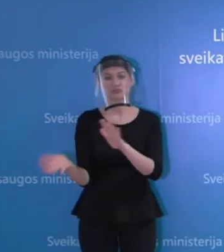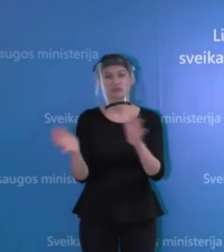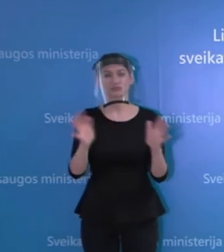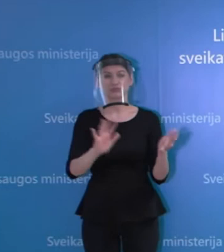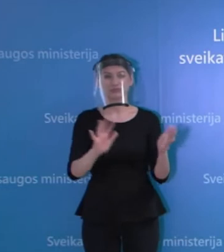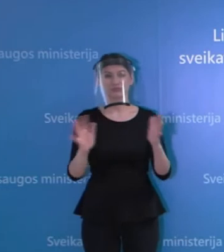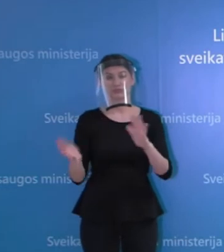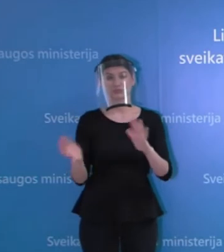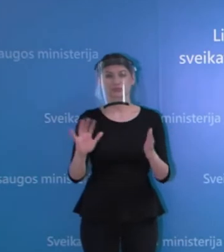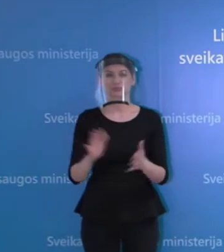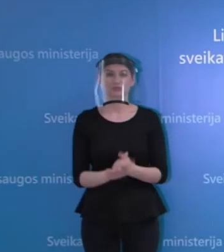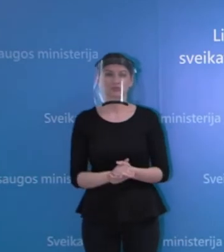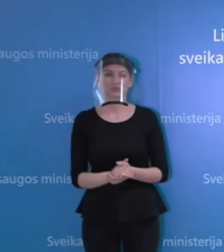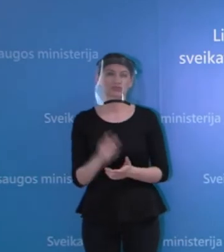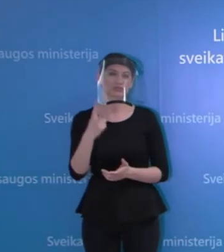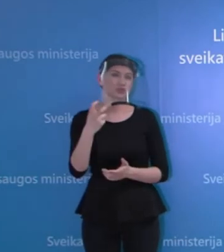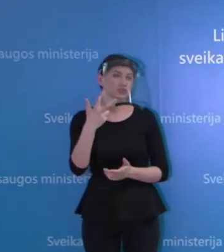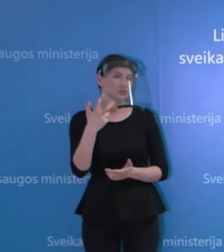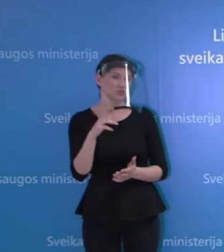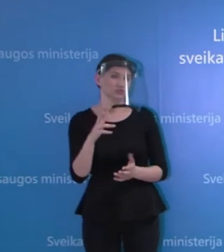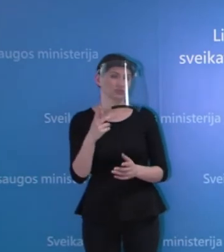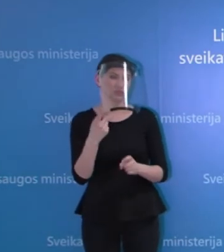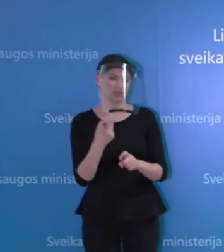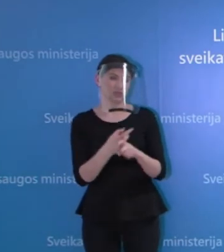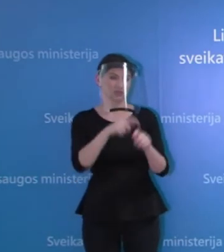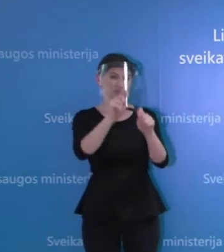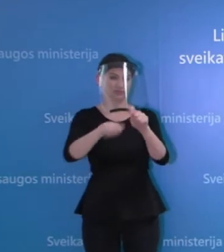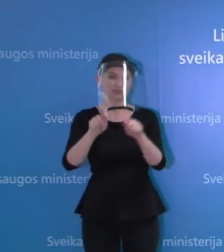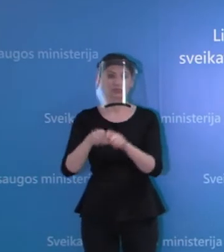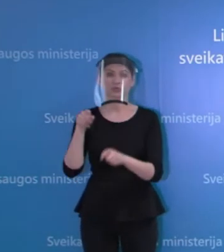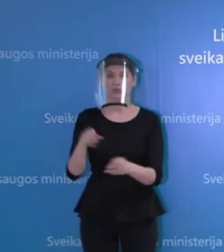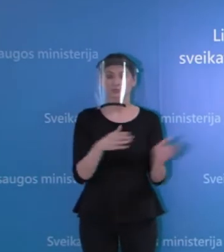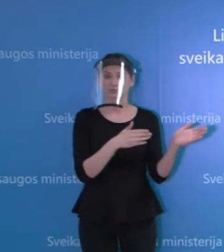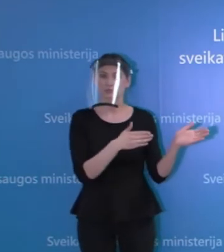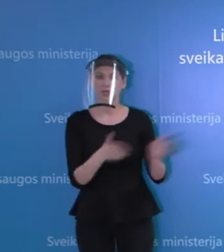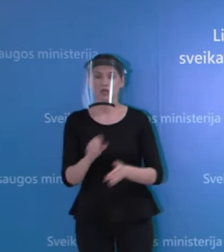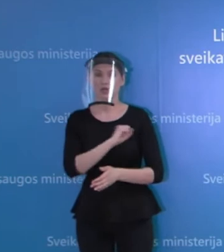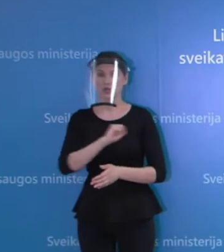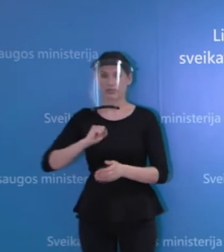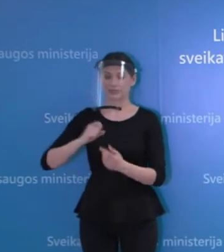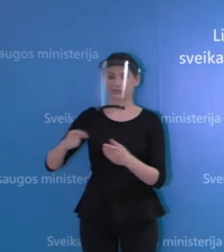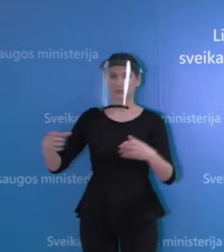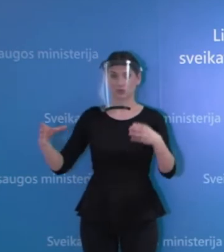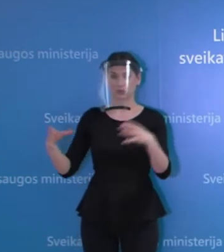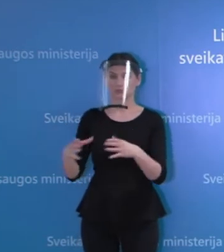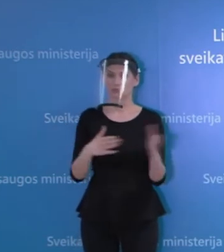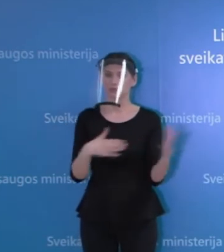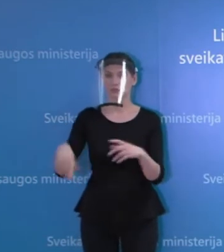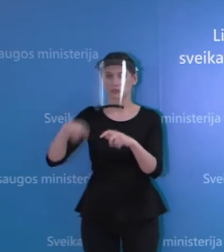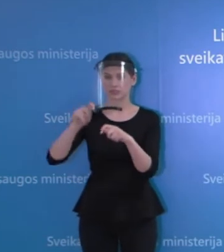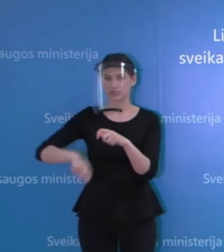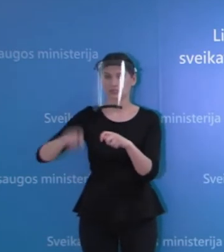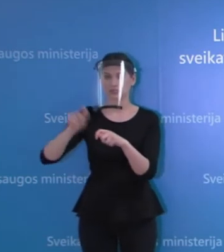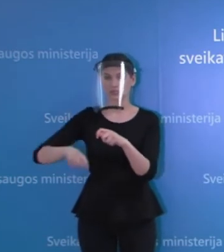dažniausiai po keletą šimtų. Kaip ir minėjau, tai yra viena iš intensyviausiai testuojamų visuomenės grupių.